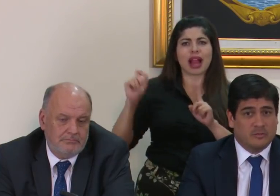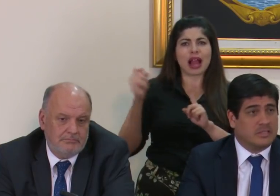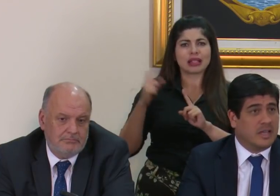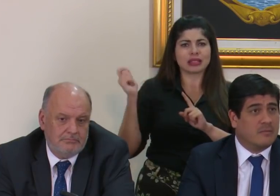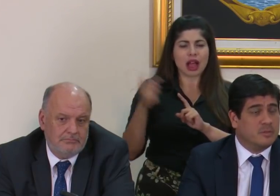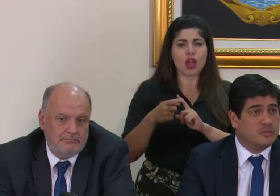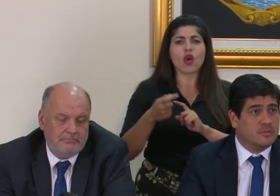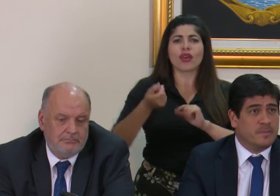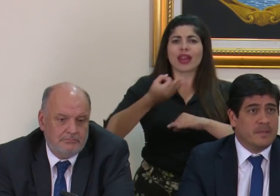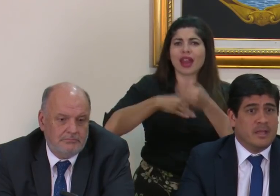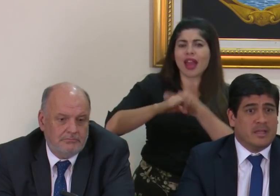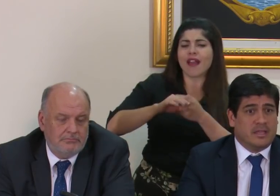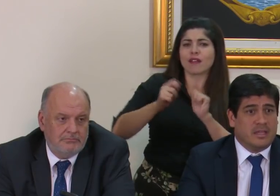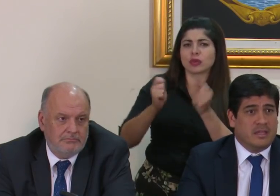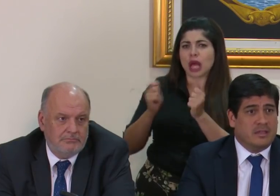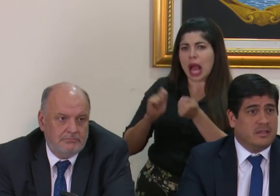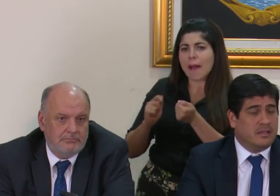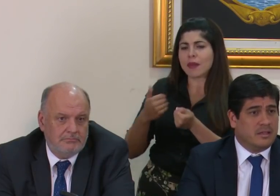de relevos, de cambios.